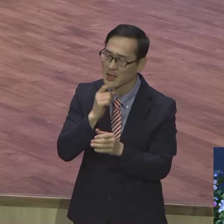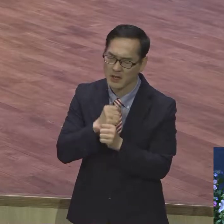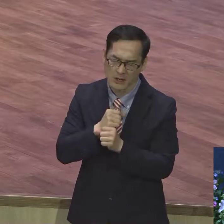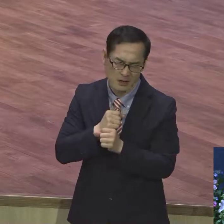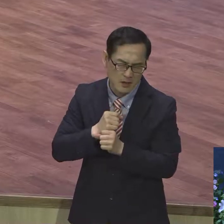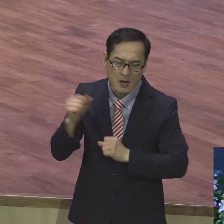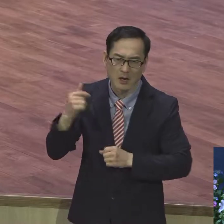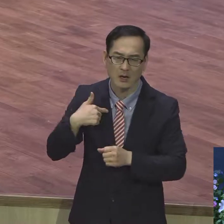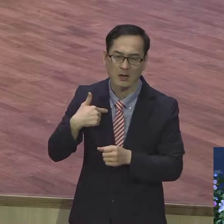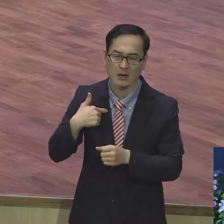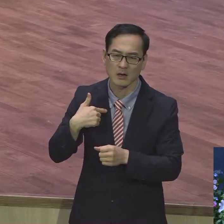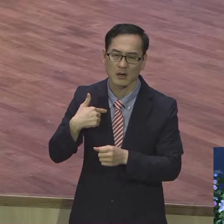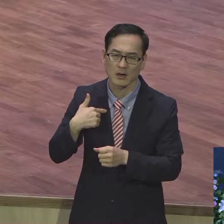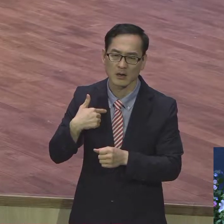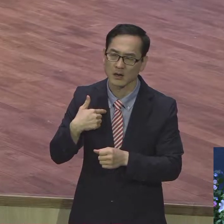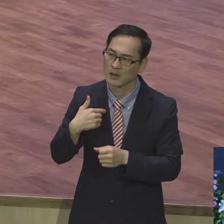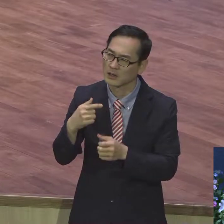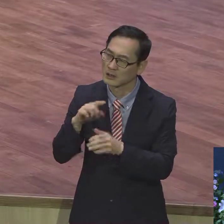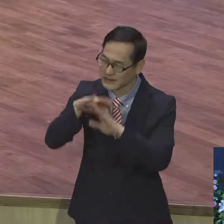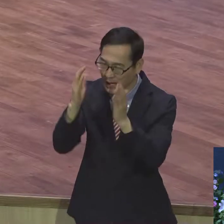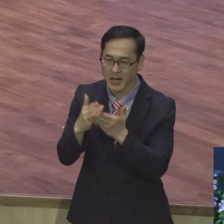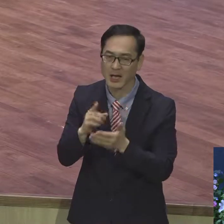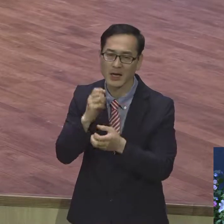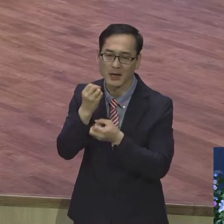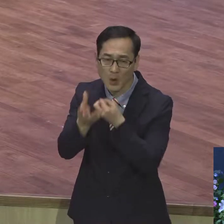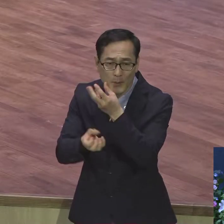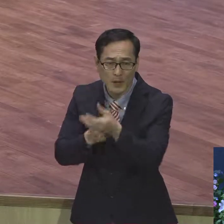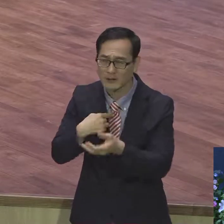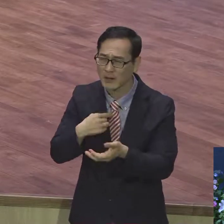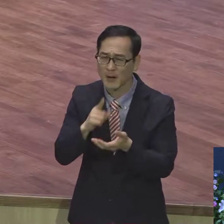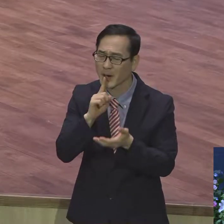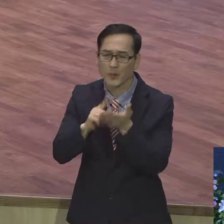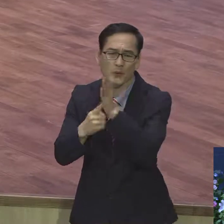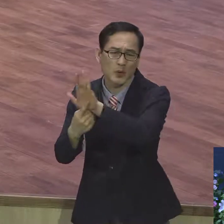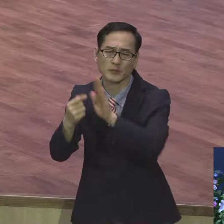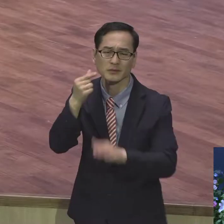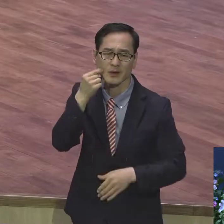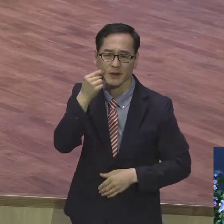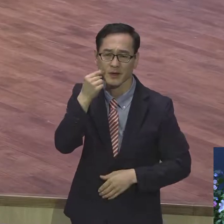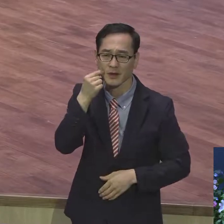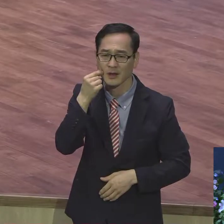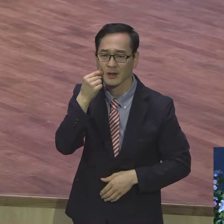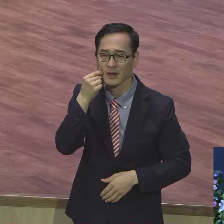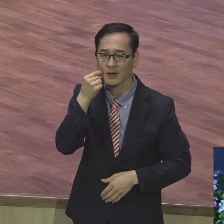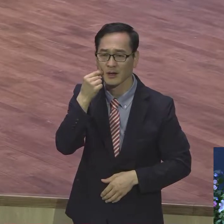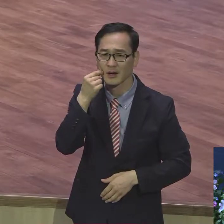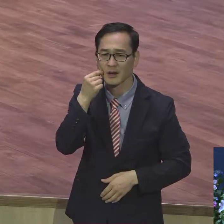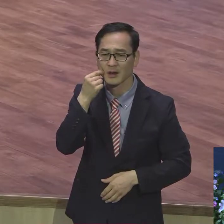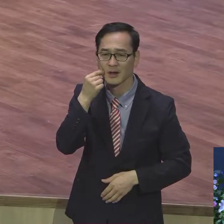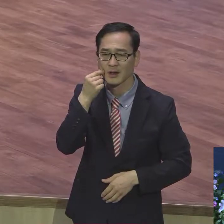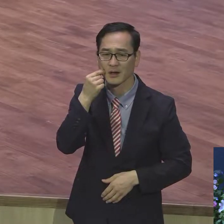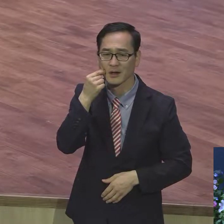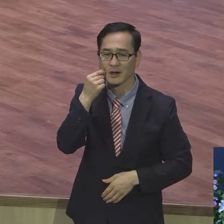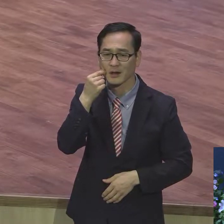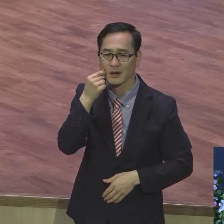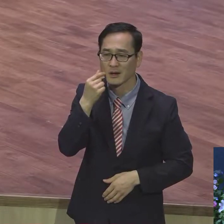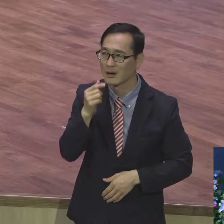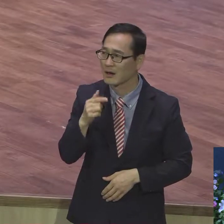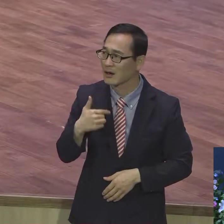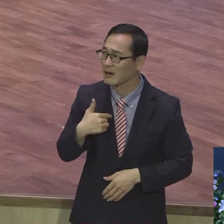사랑한다는 말이 믿어집니까? 이게 사실은 왜 사실이냐? 지금 여러분을 구원받아가지고 이 자리에 앉아있는